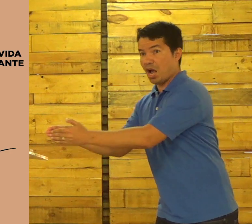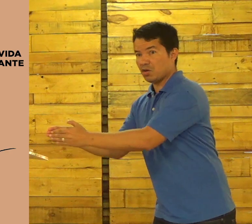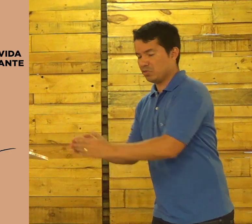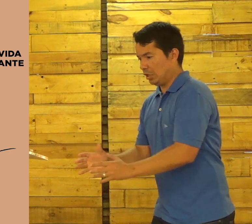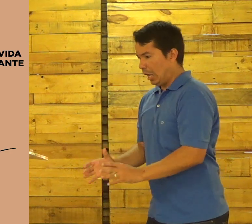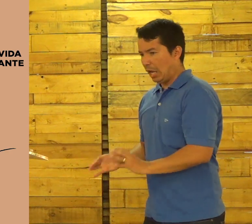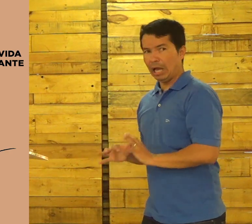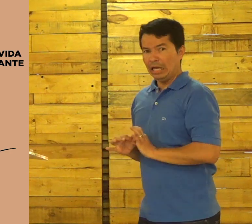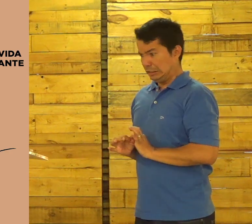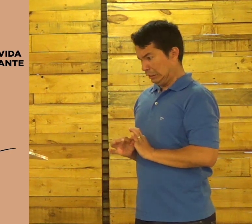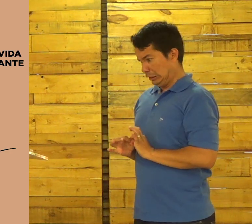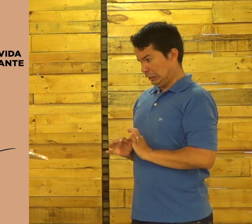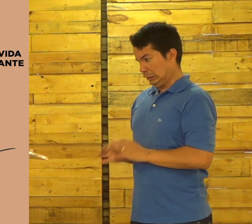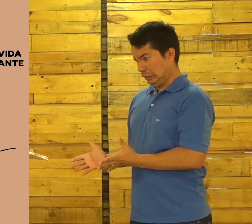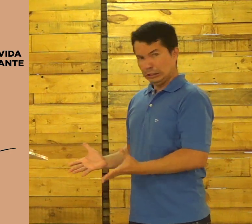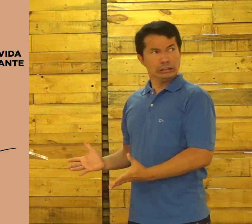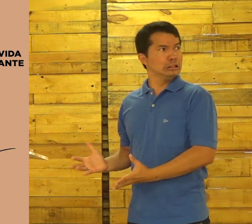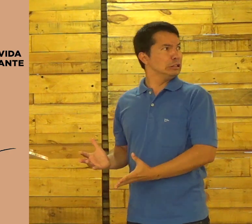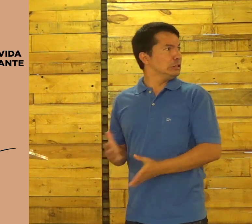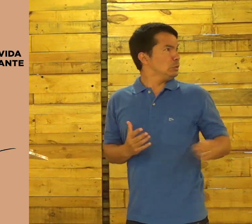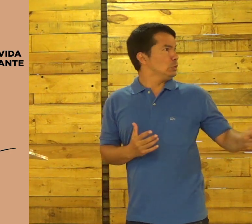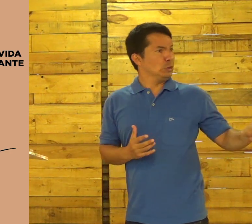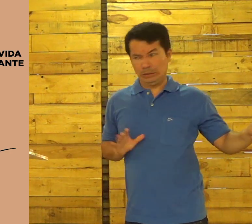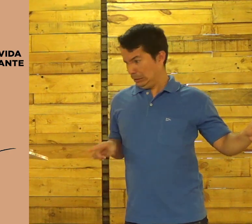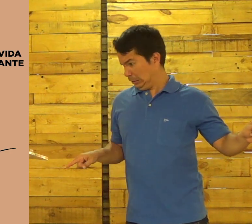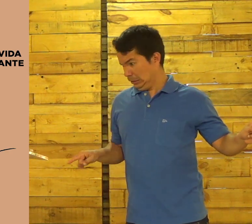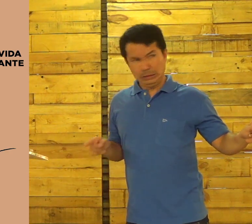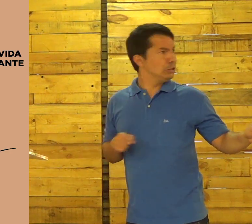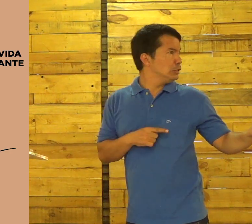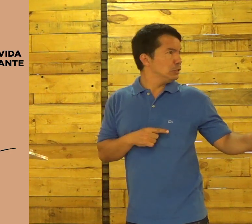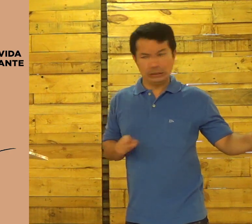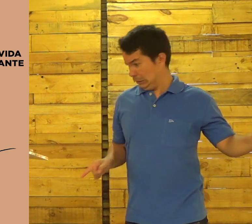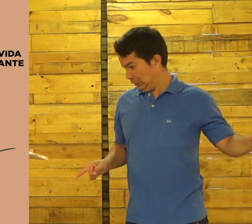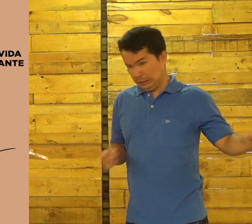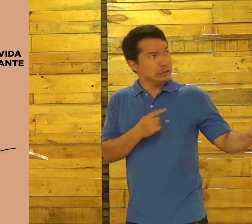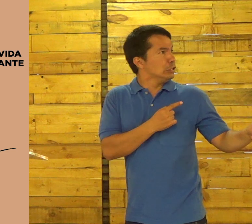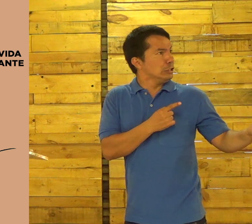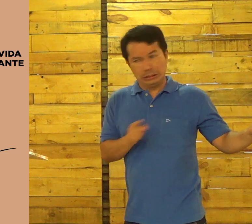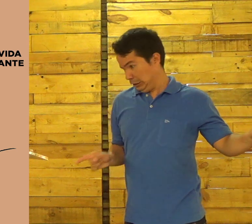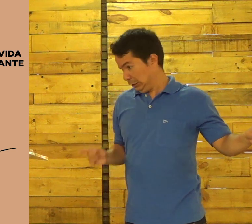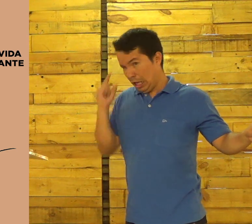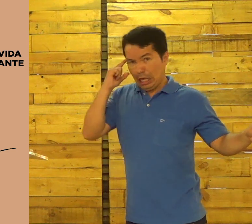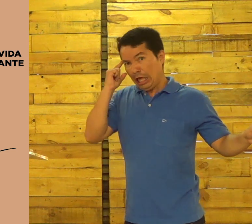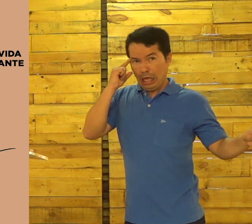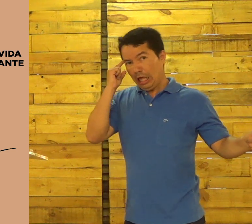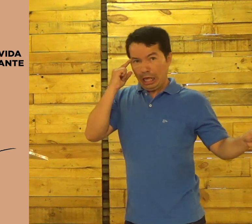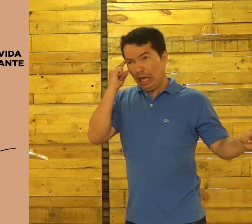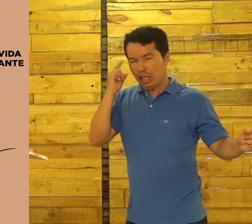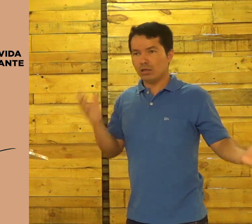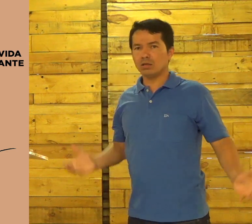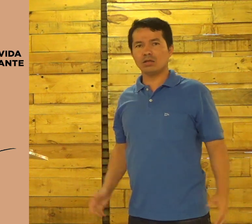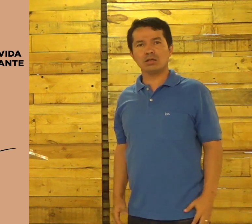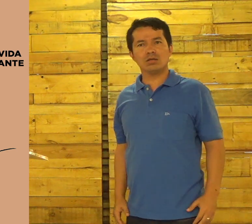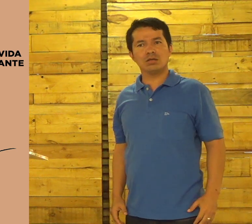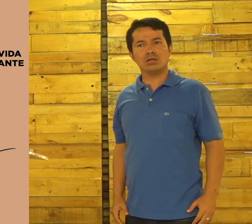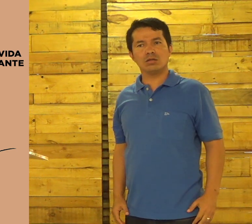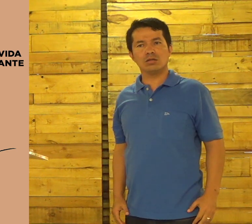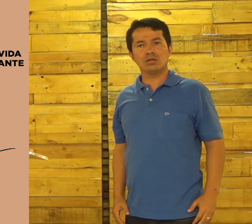pega aquela rede e fica preso a ela? Ai, Jesus está me chamando, mas é aquela rede aqui? E eu estou em dúvida. Eu não sei como que eu